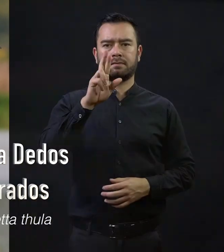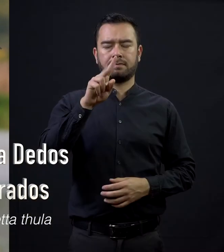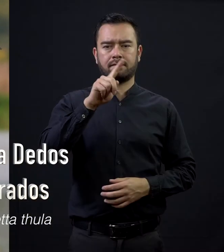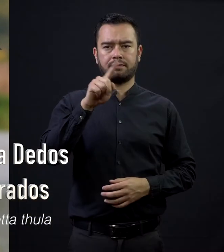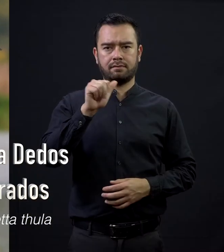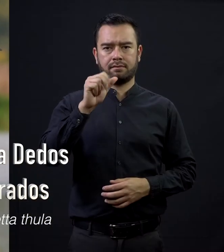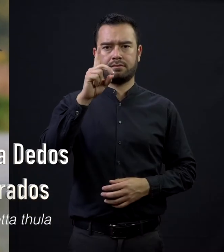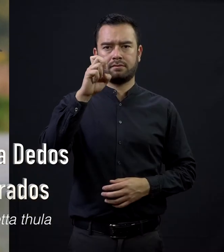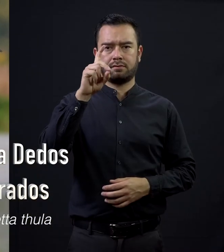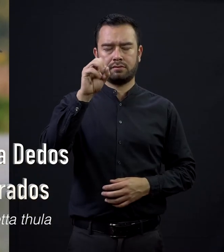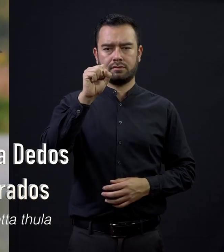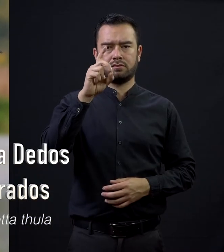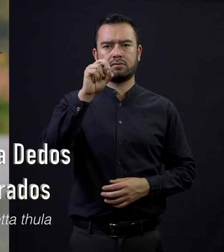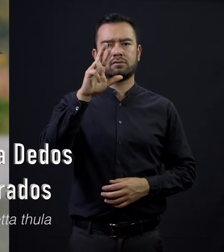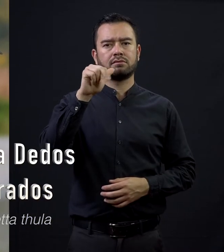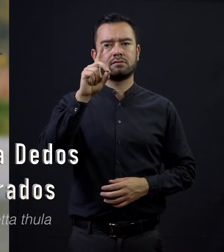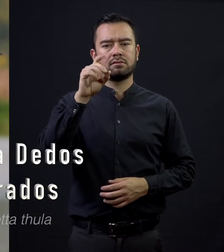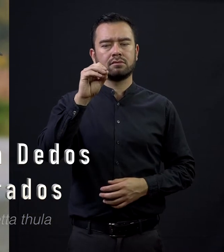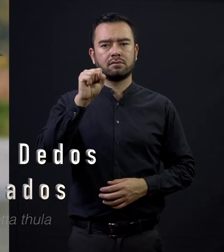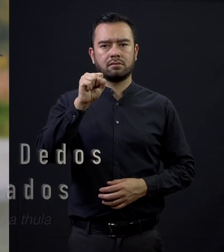Garza dedos dorados